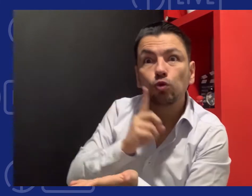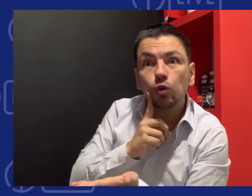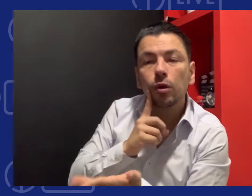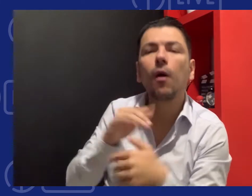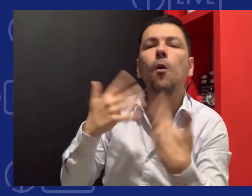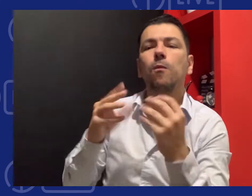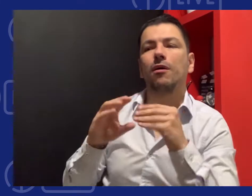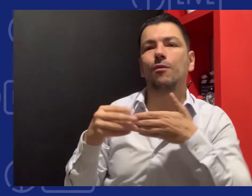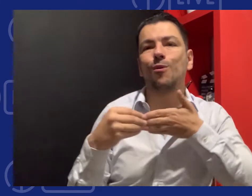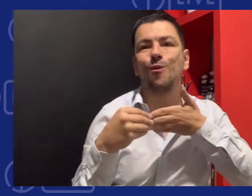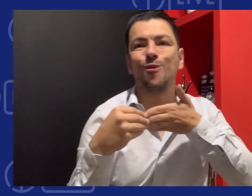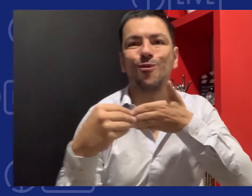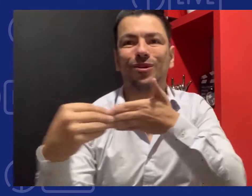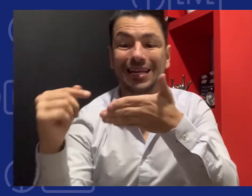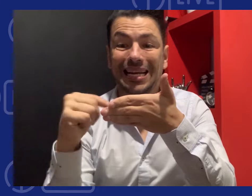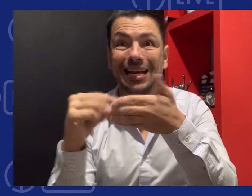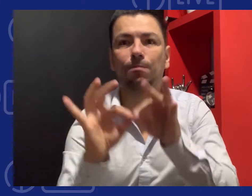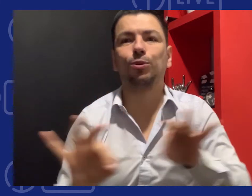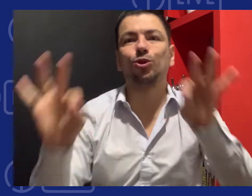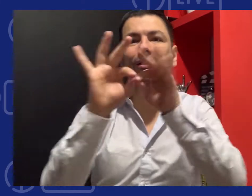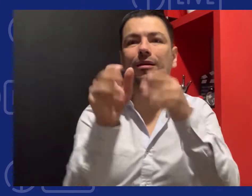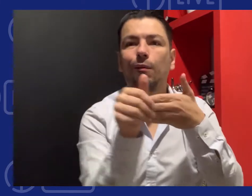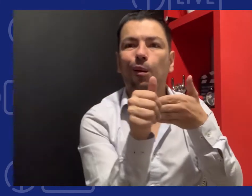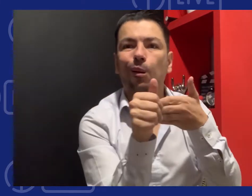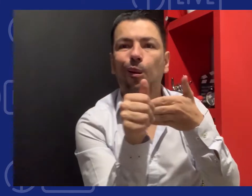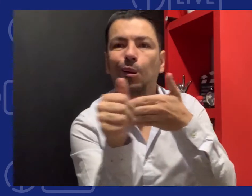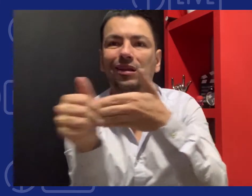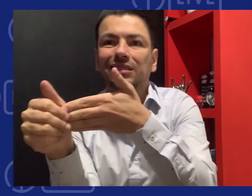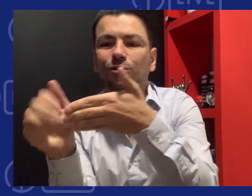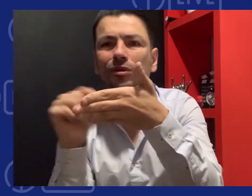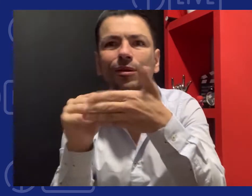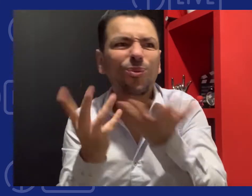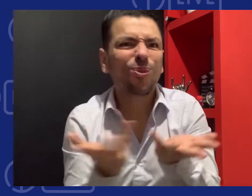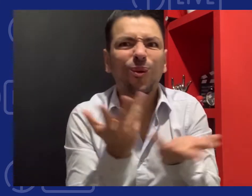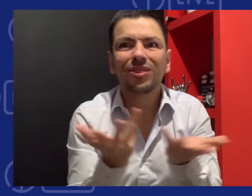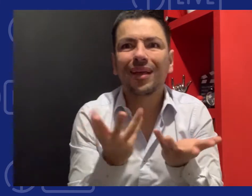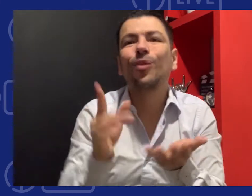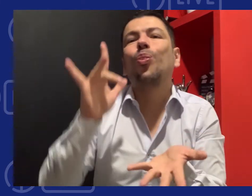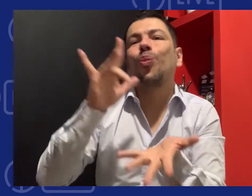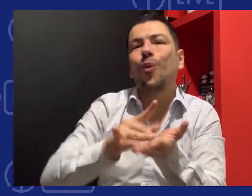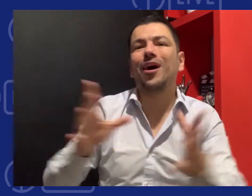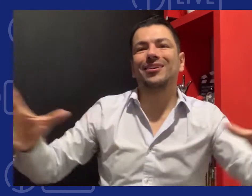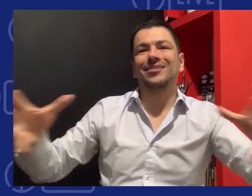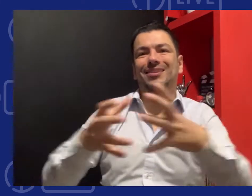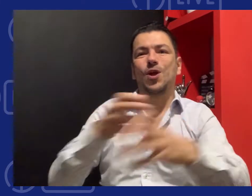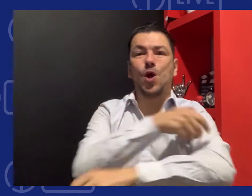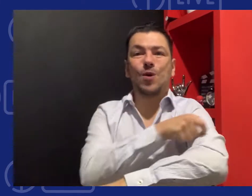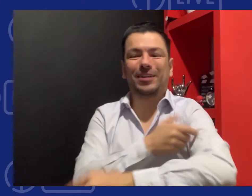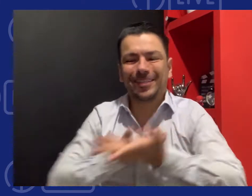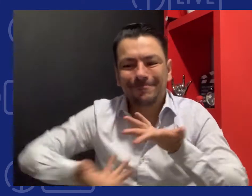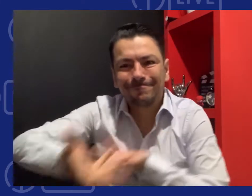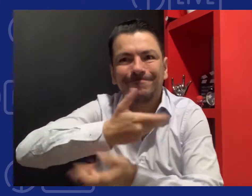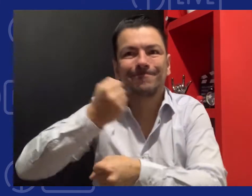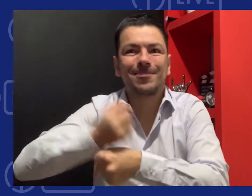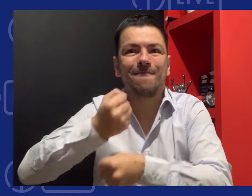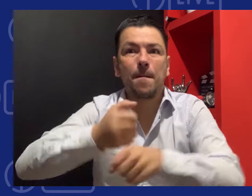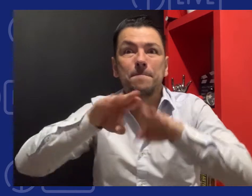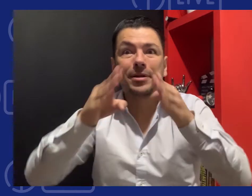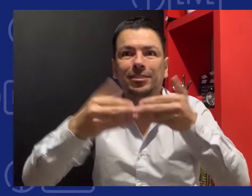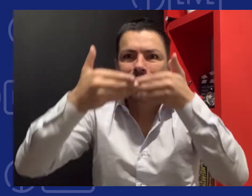Porque los padres con hijos sordos necesitan una asesoría y una guía. ¿Y dónde se encuentra? Es por eso